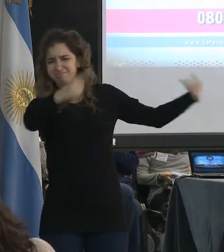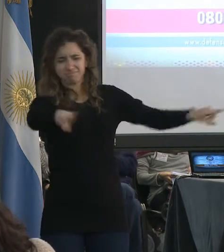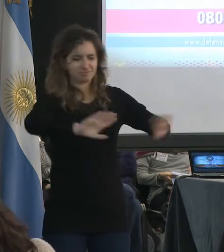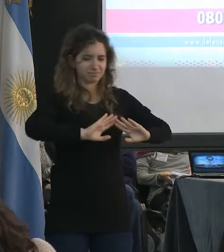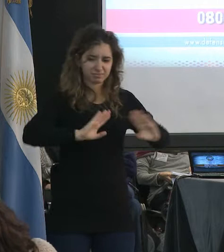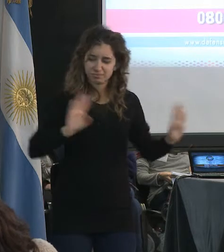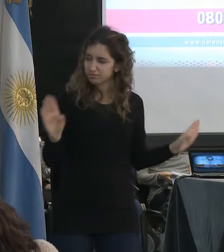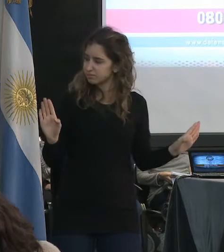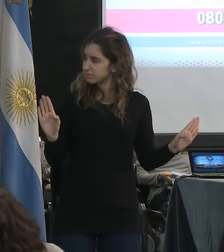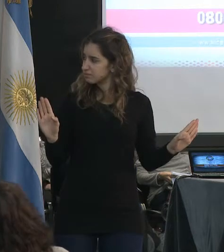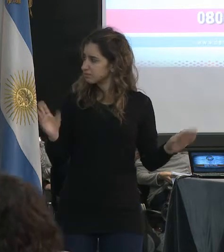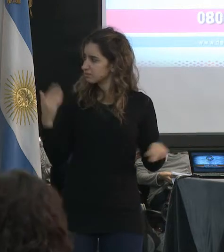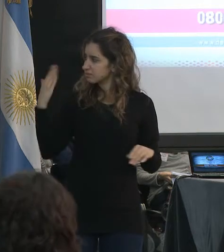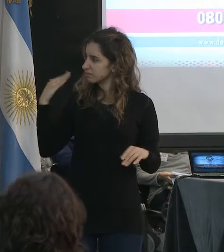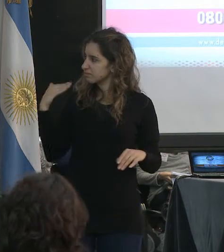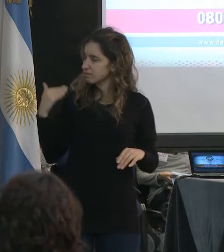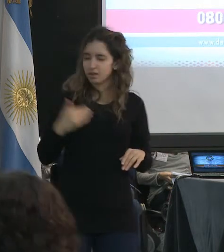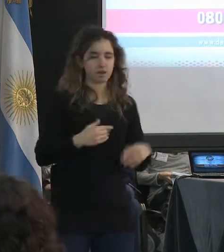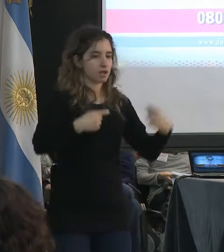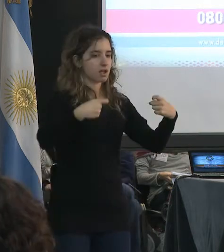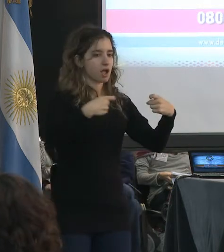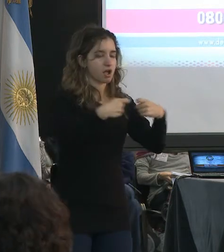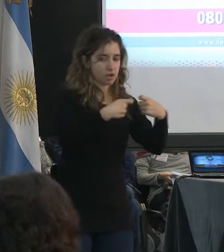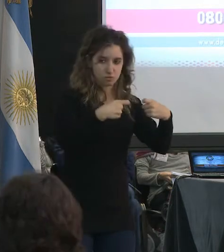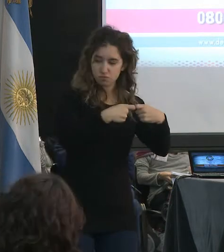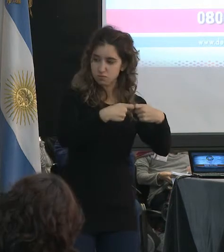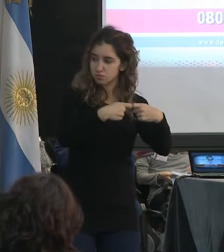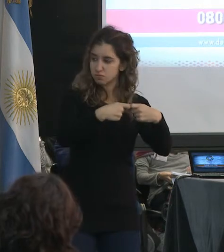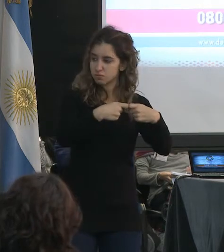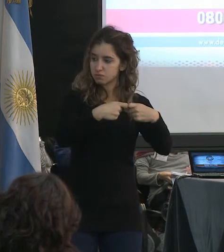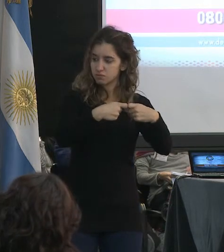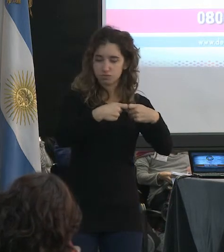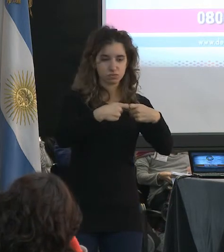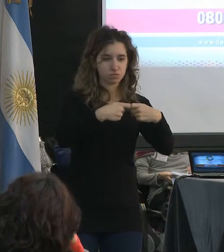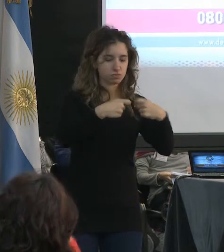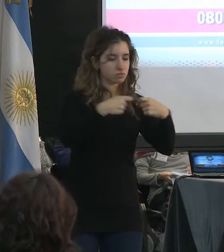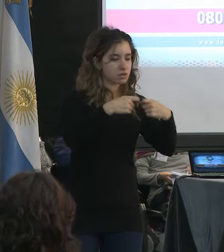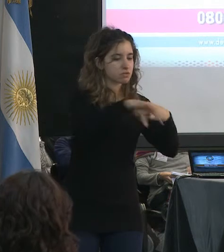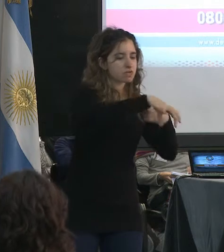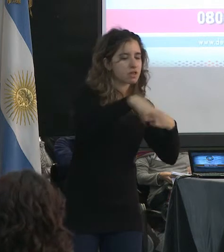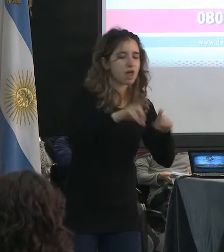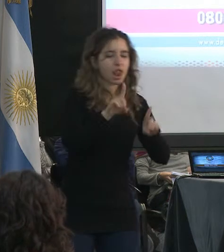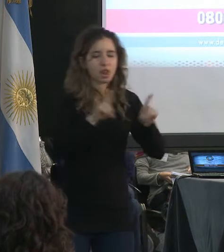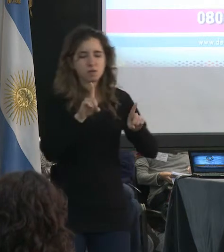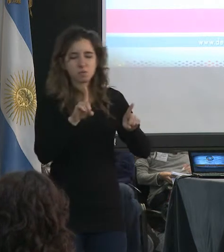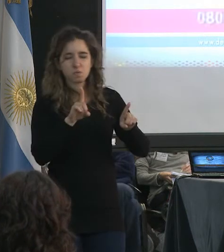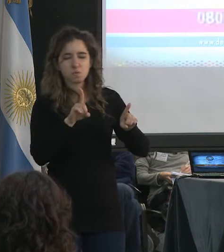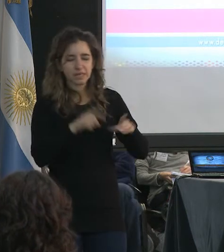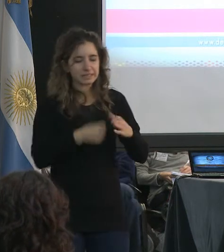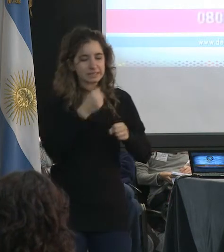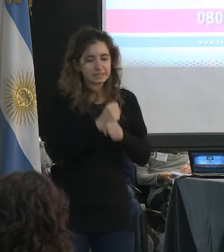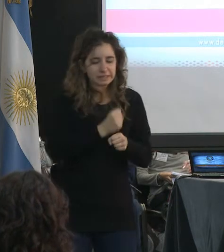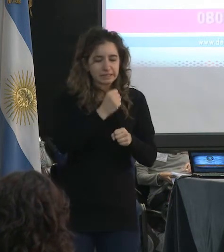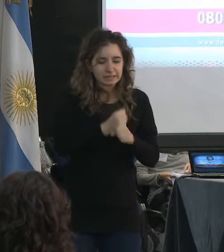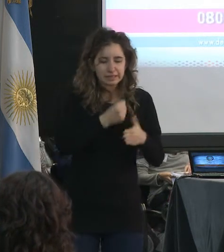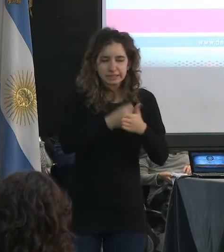Hubo iniciativas en su momento de alguna asociación bonaerense y algún ministro comenzó a hablar de